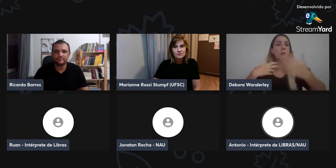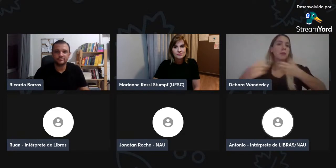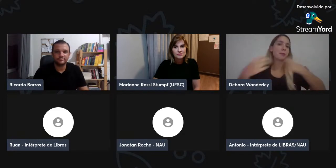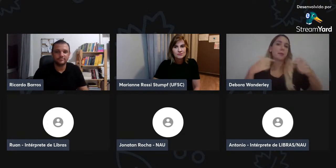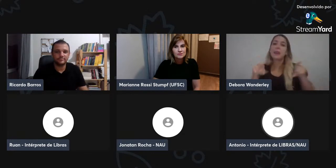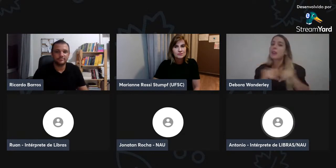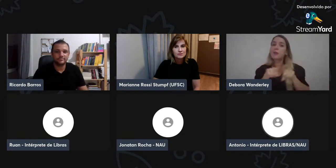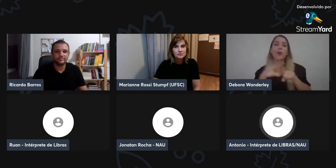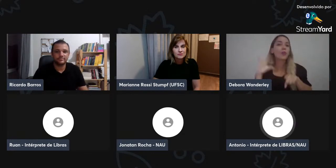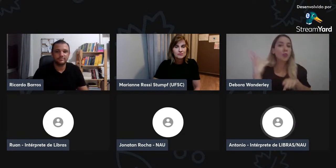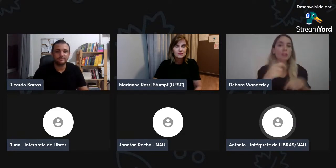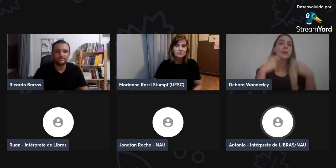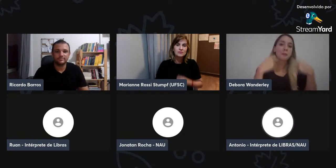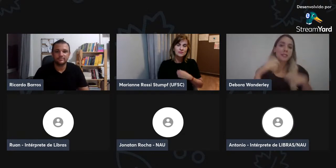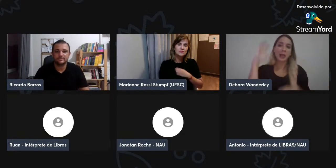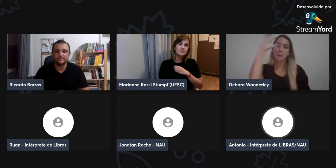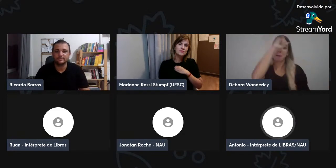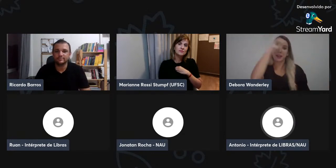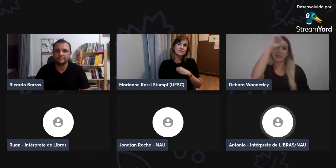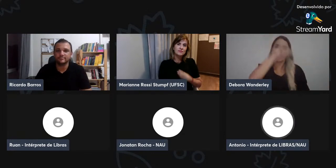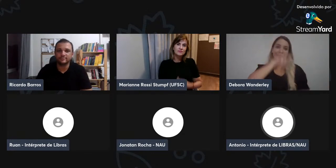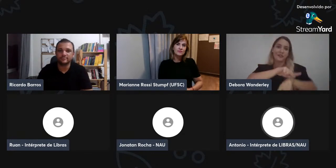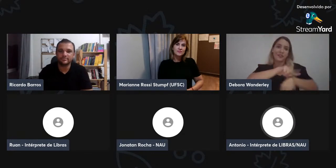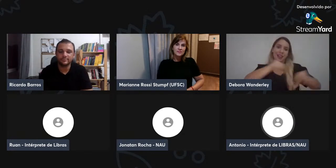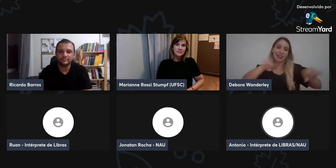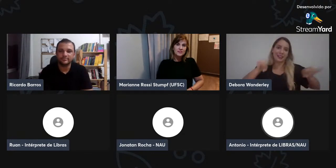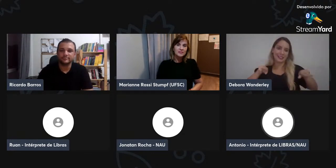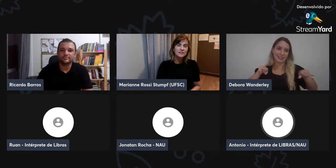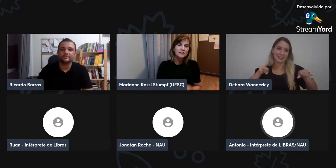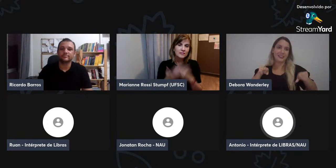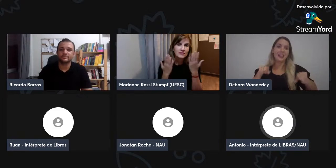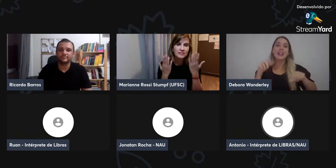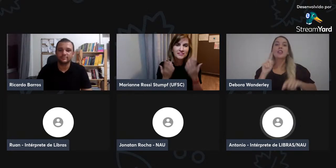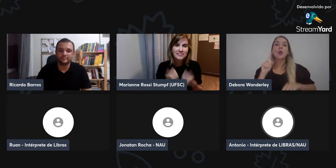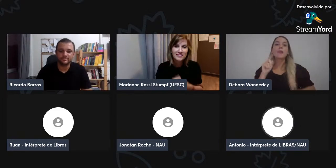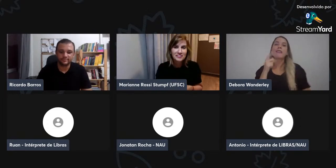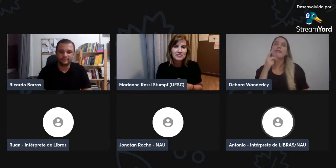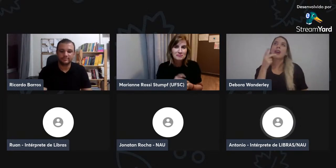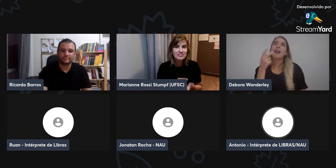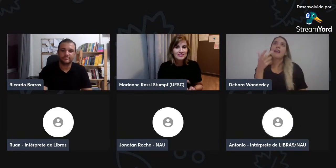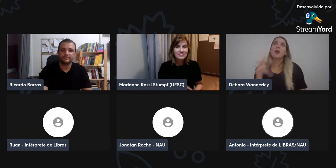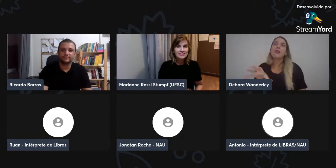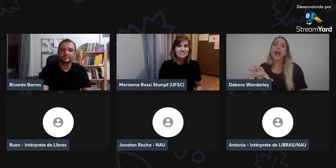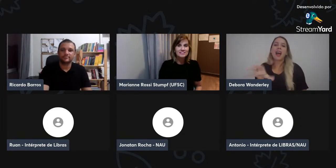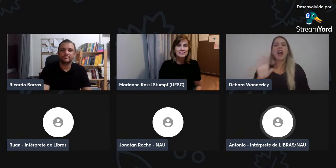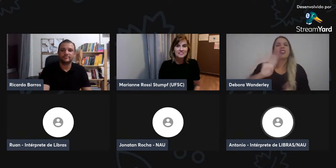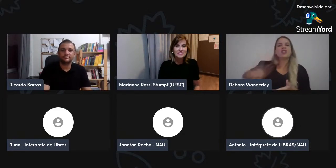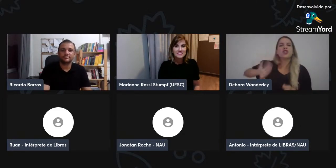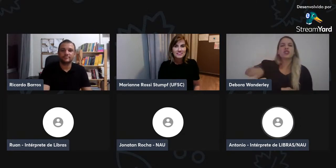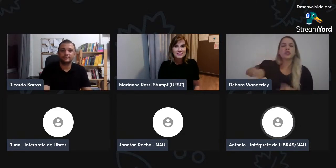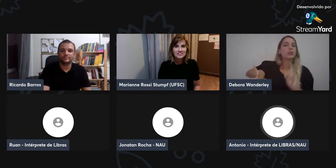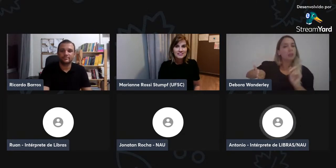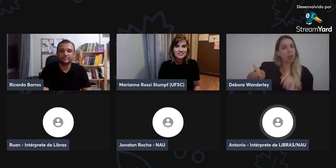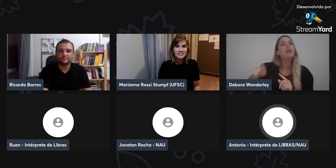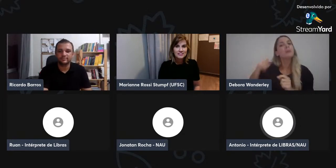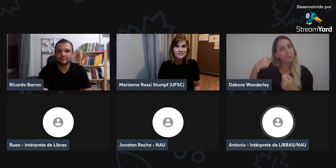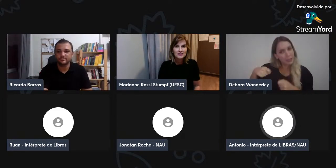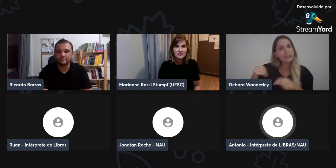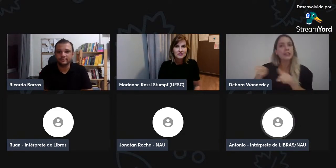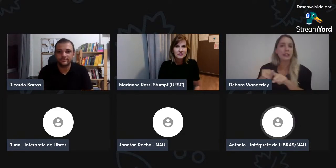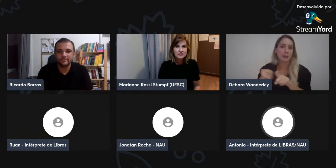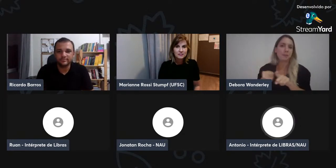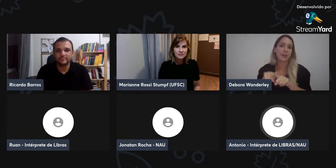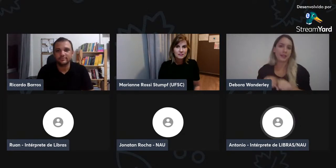de tudo mais, então, com o passar do tempo, isso vai desenvolver, então, precisa desse aprendizado também, assim, eu posso falar que não